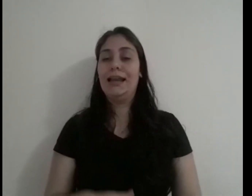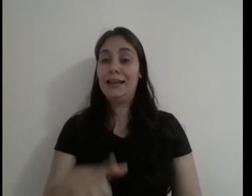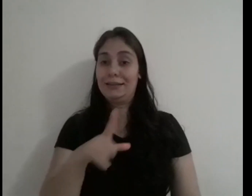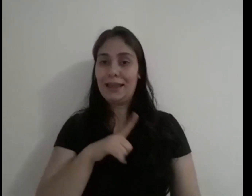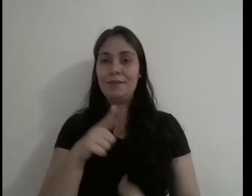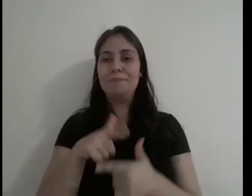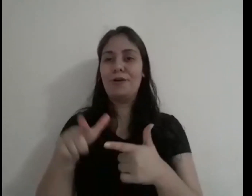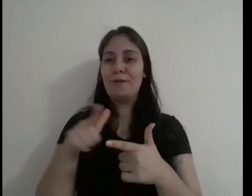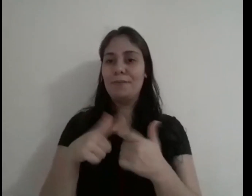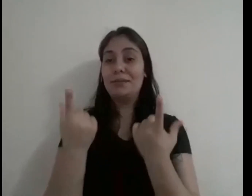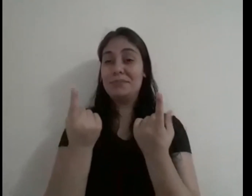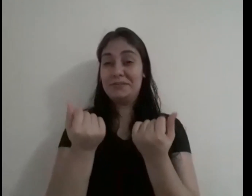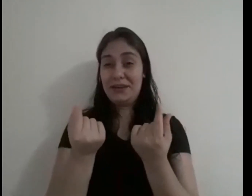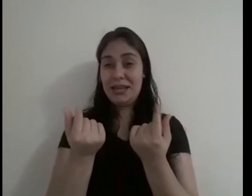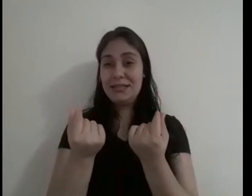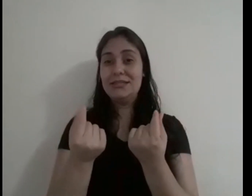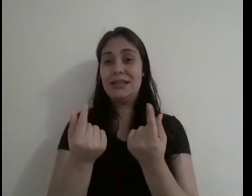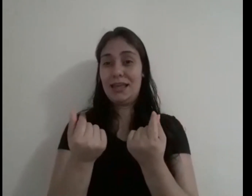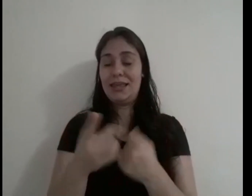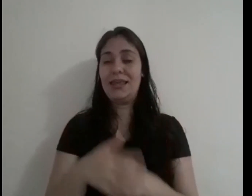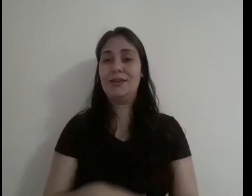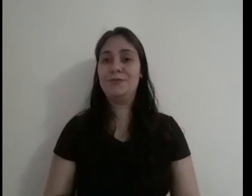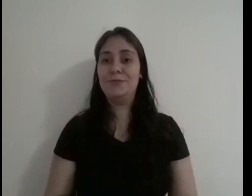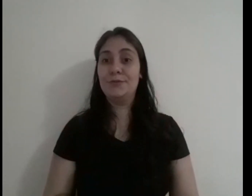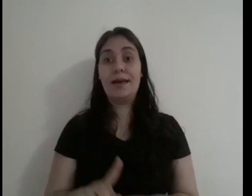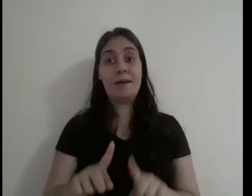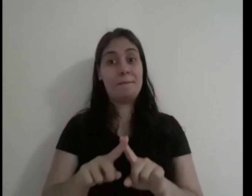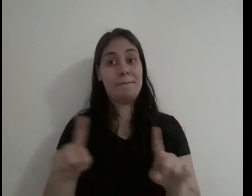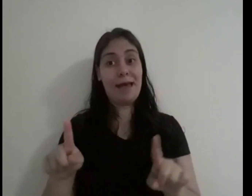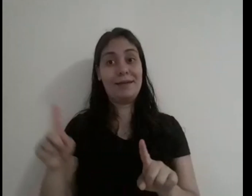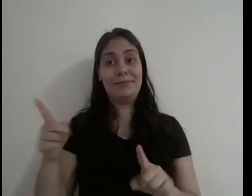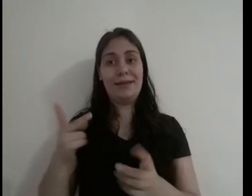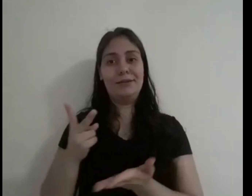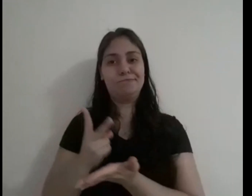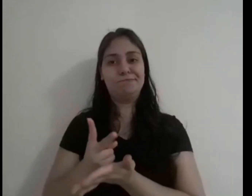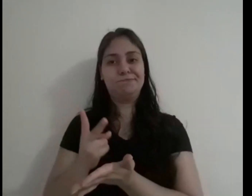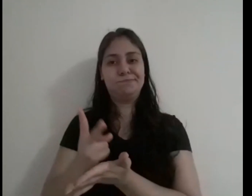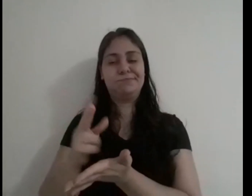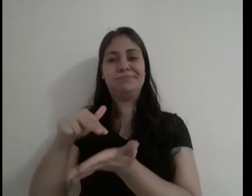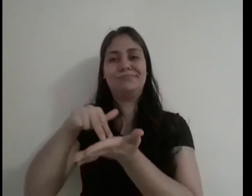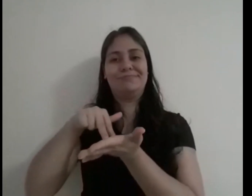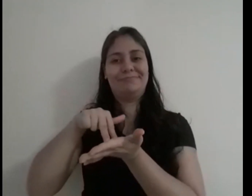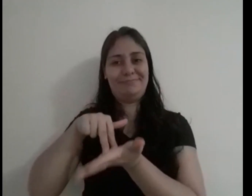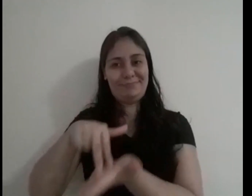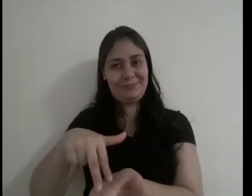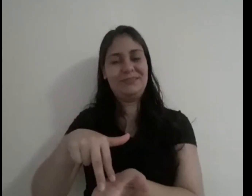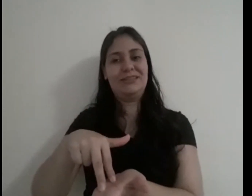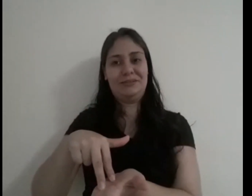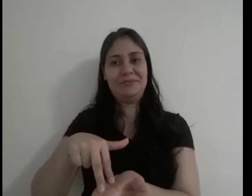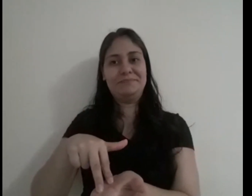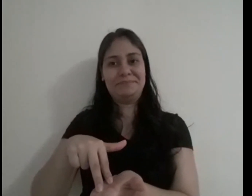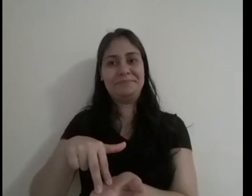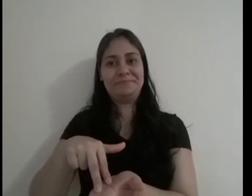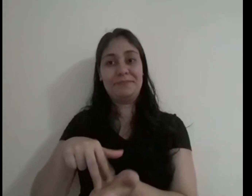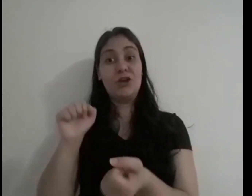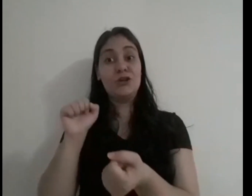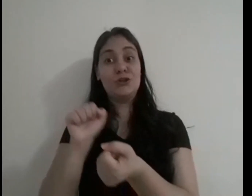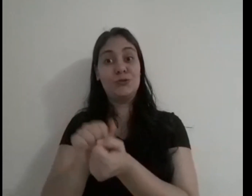Teve problemas financeiros. Porém, permaneceu firme. Junto a sua